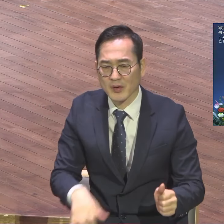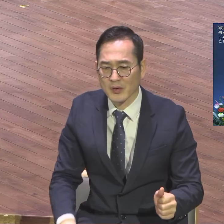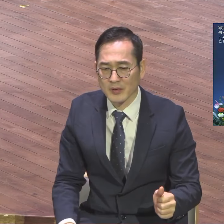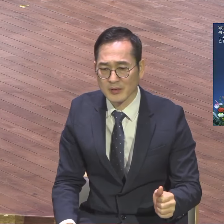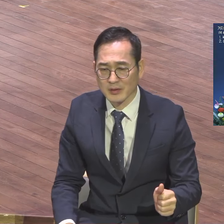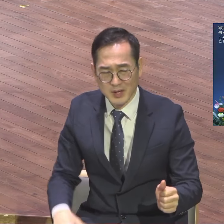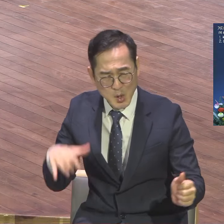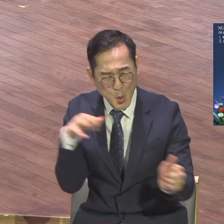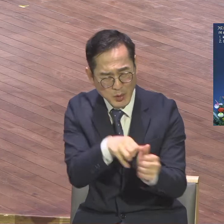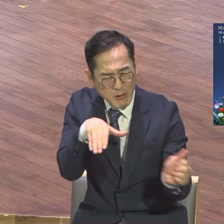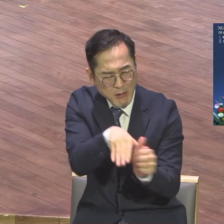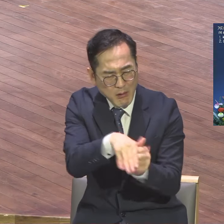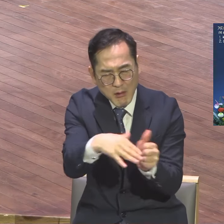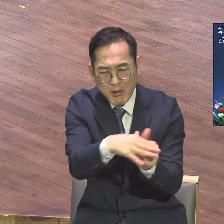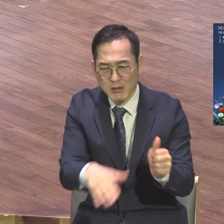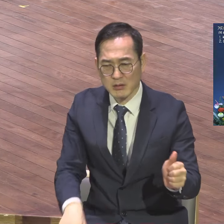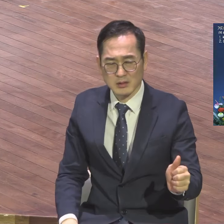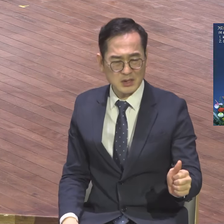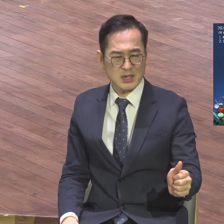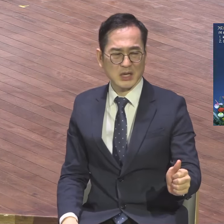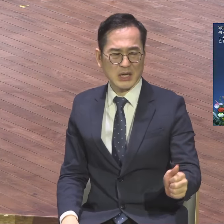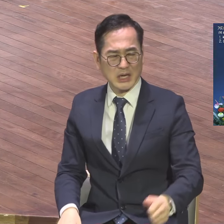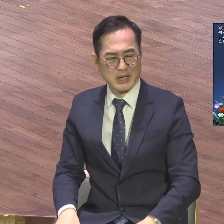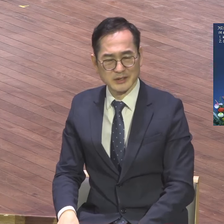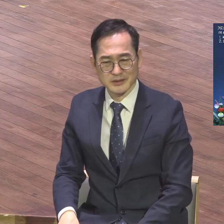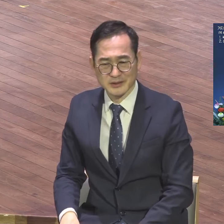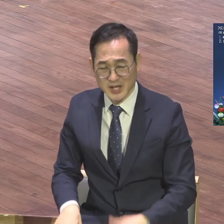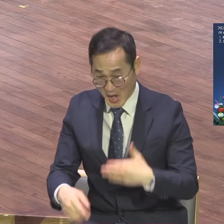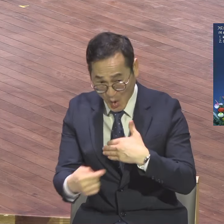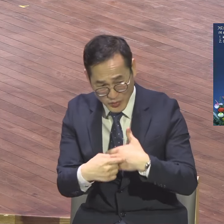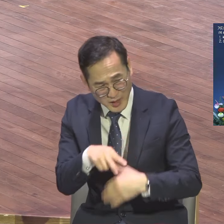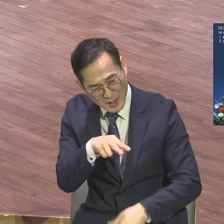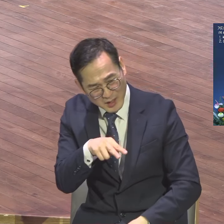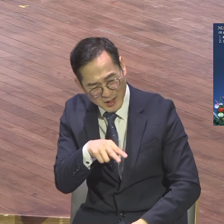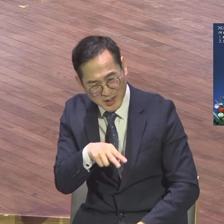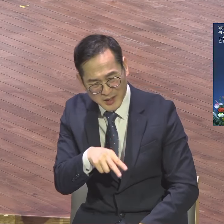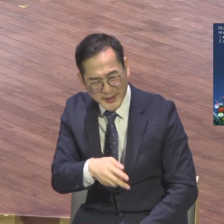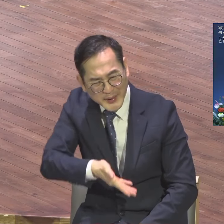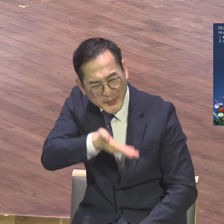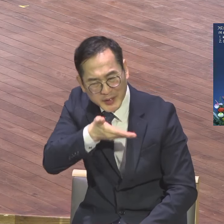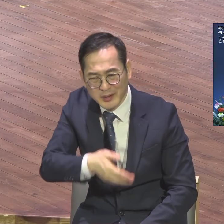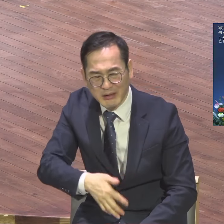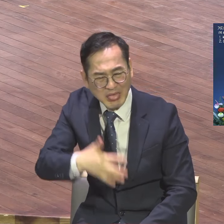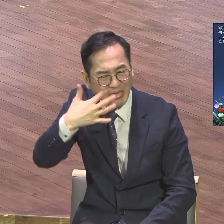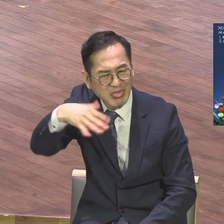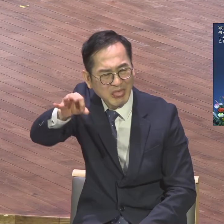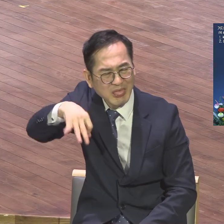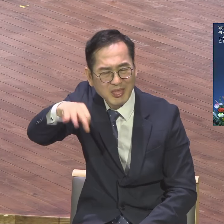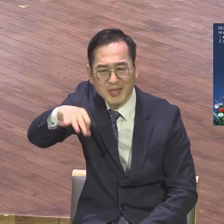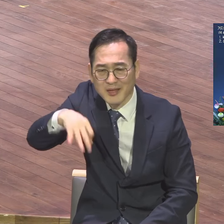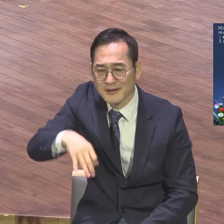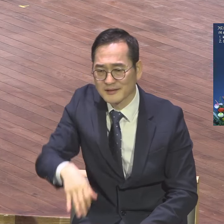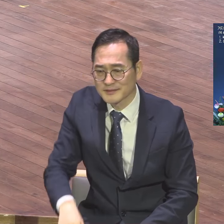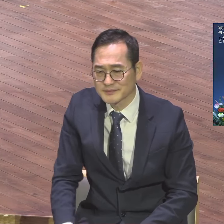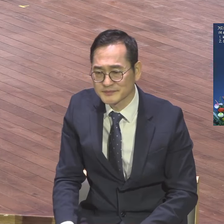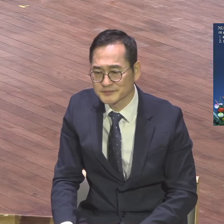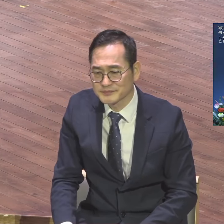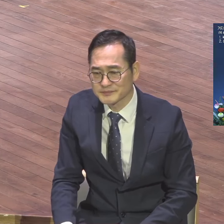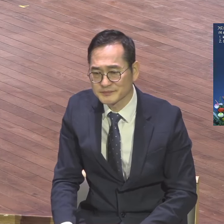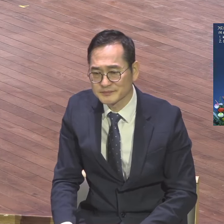아무것도 아니에요 육신적으로 보면 예수님이 허무할 만한 아름다운 모양도 없다 그랬어요 그 말은 무슨 말입니까